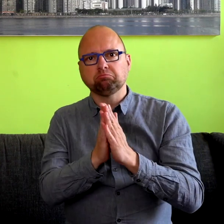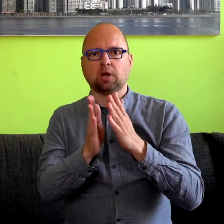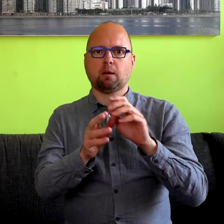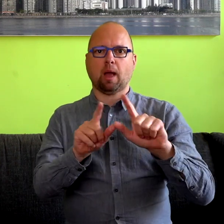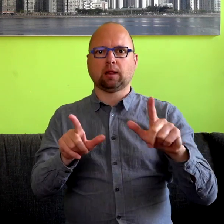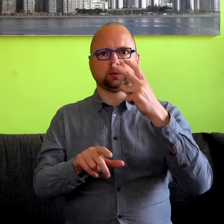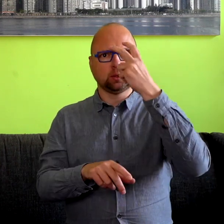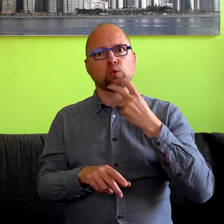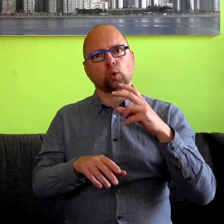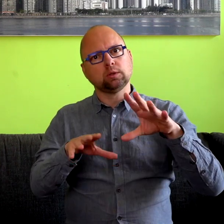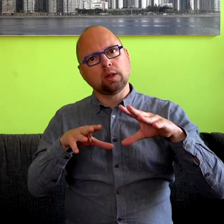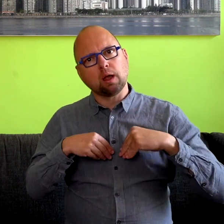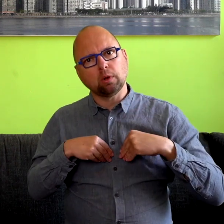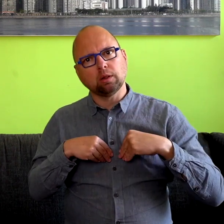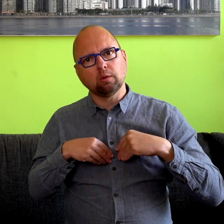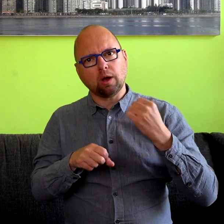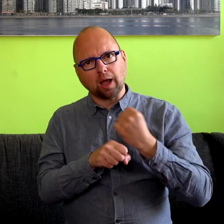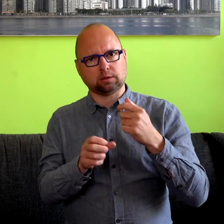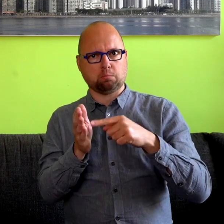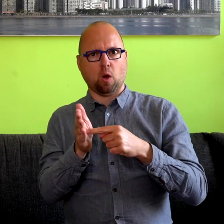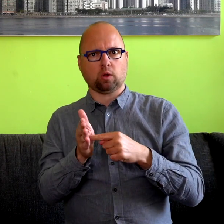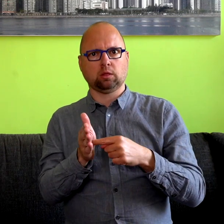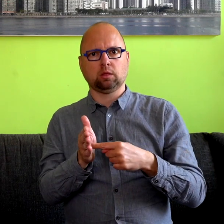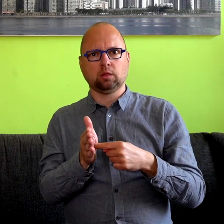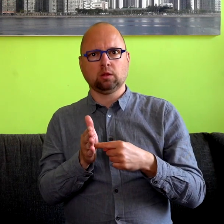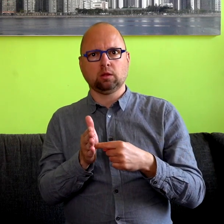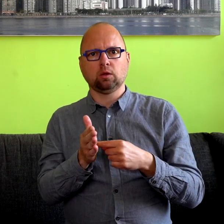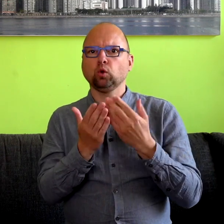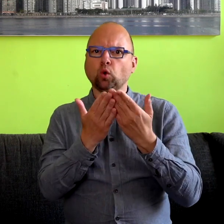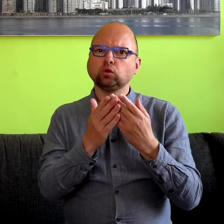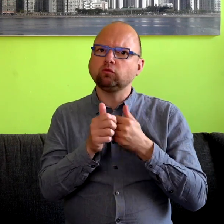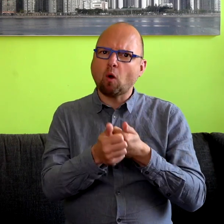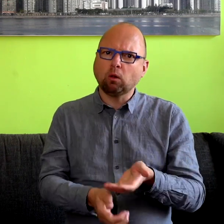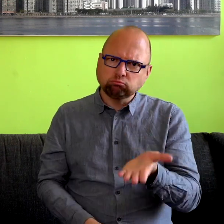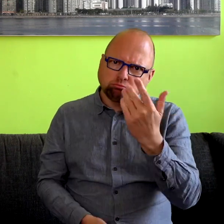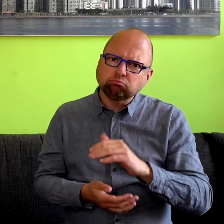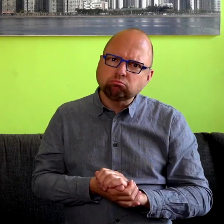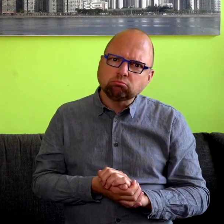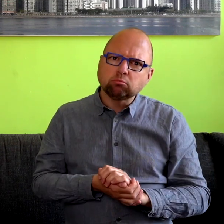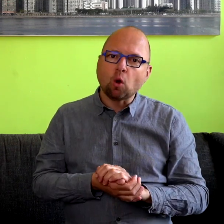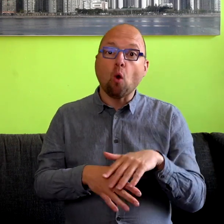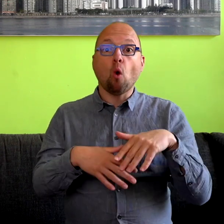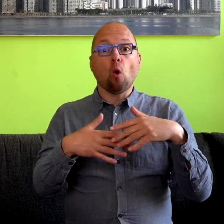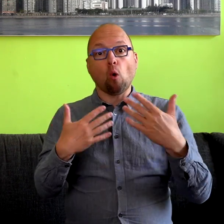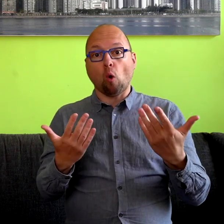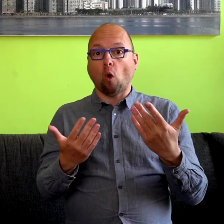en ook te gebruiken. Ga een cursus doen, ofwel de gebarentaal zoals doven die gebruiken, ofwel